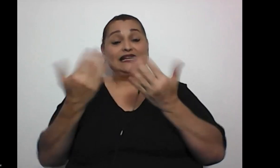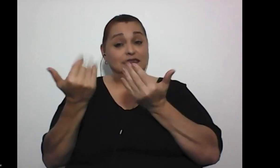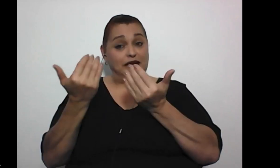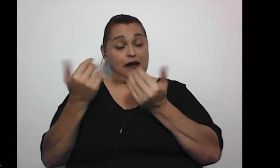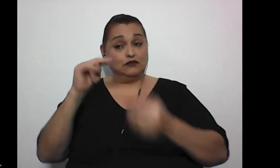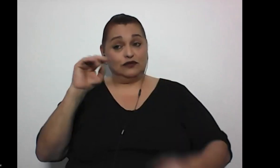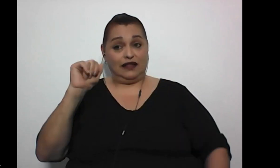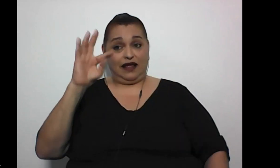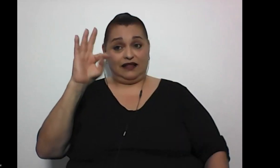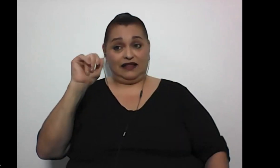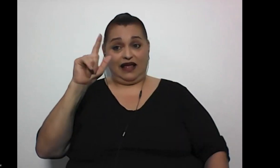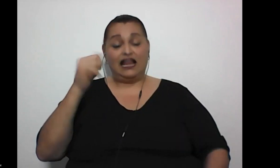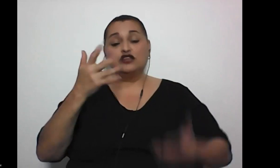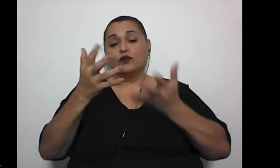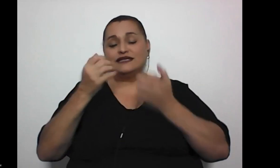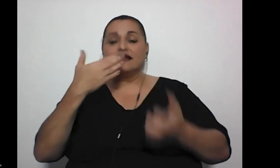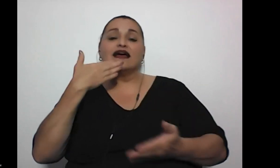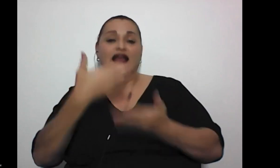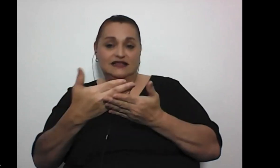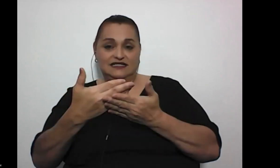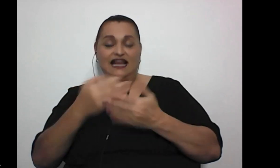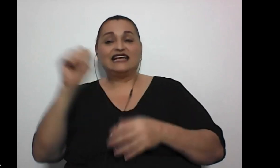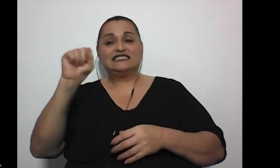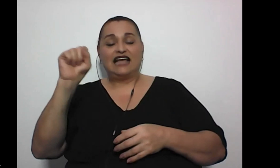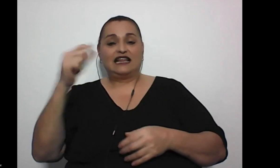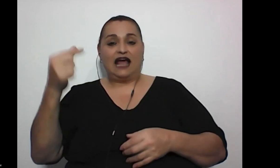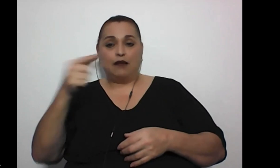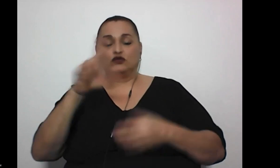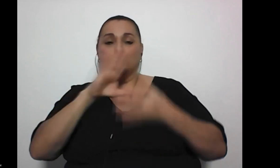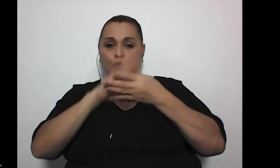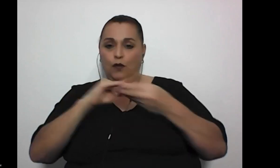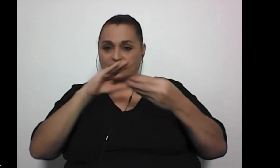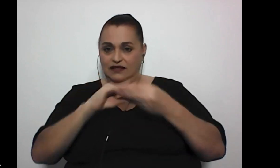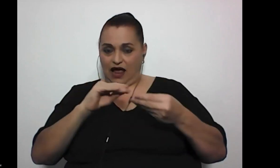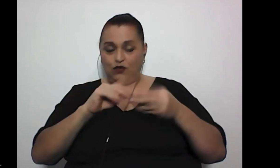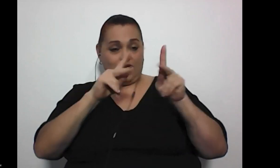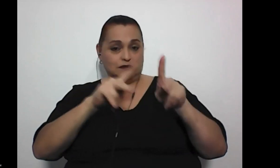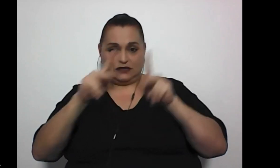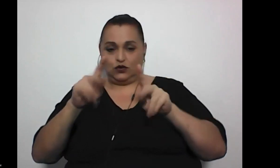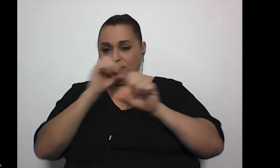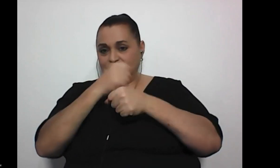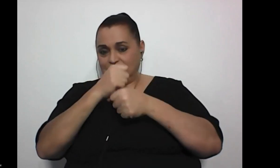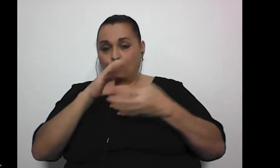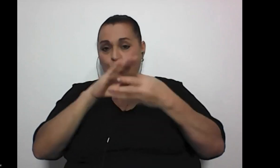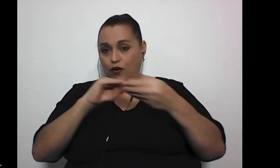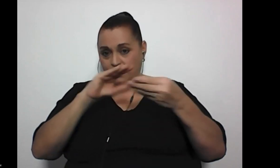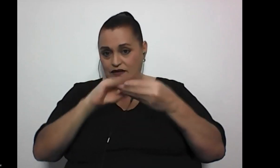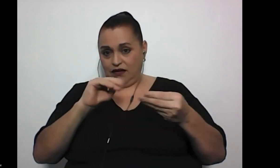escuchar yo quisiera agradecerle a Sandra Garvey también su comentario bueno a las personas que hicieron comentarios